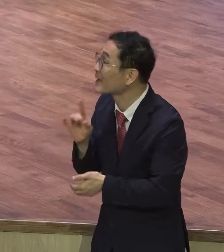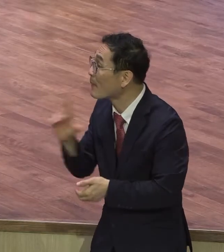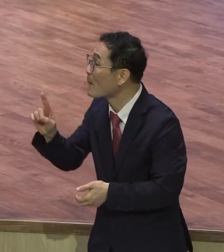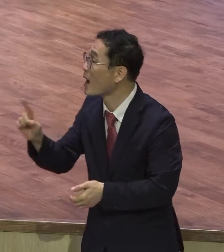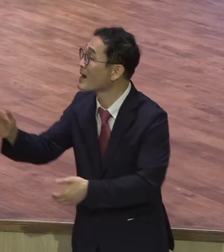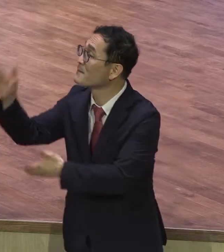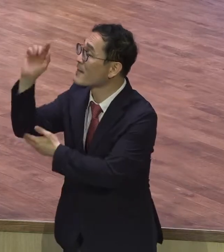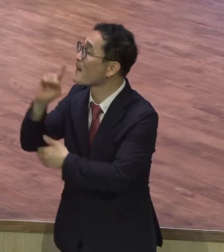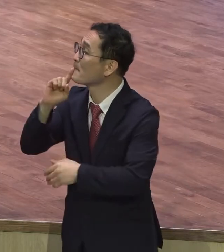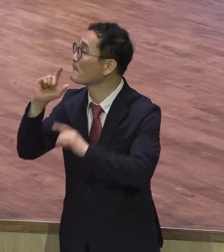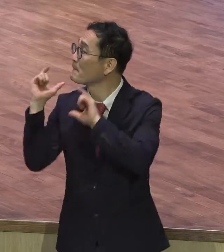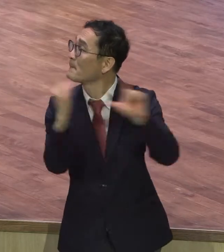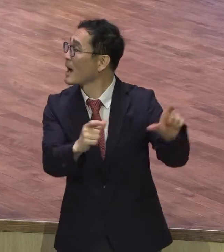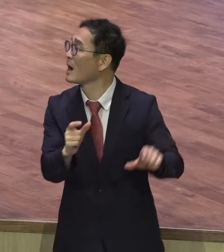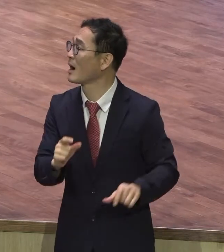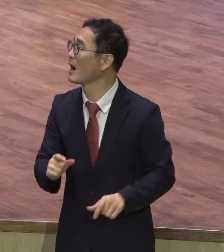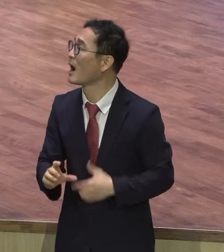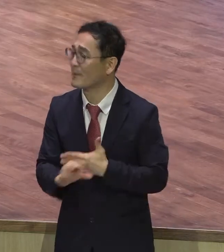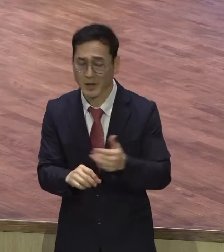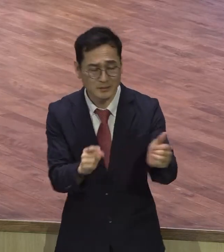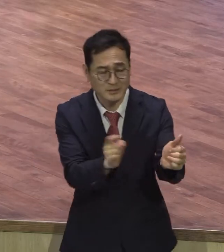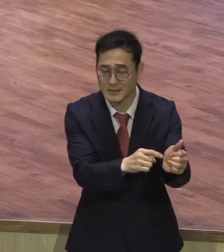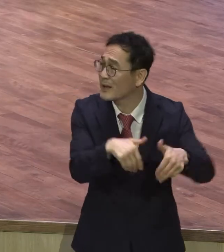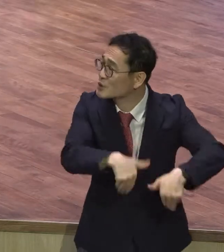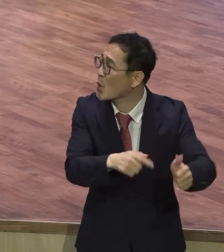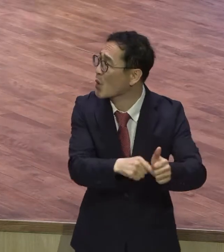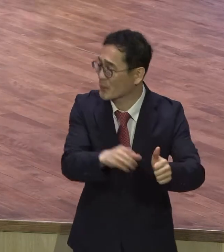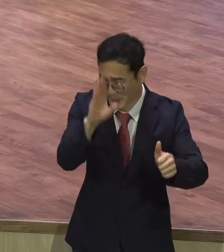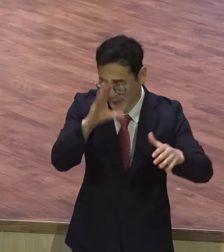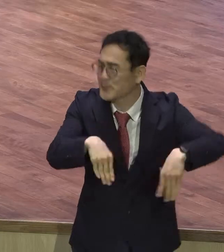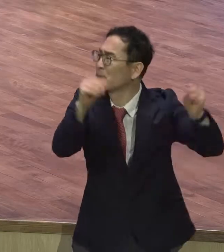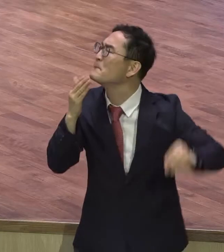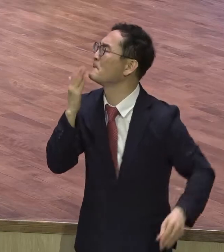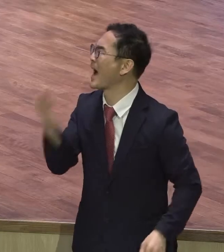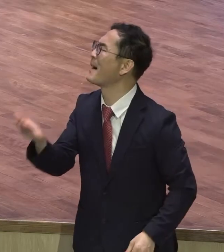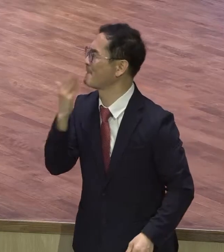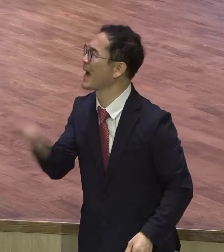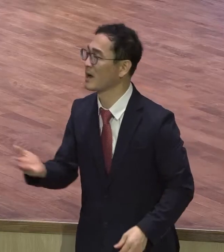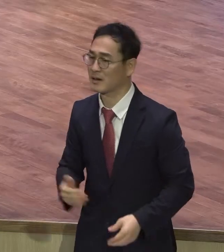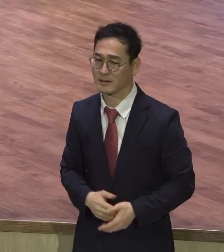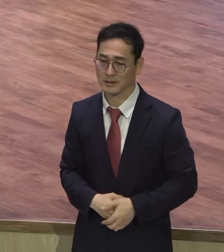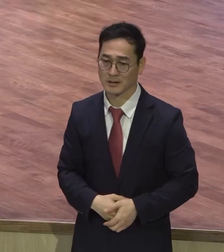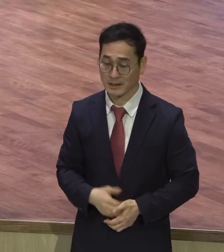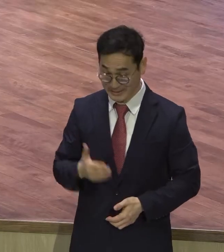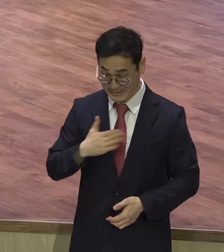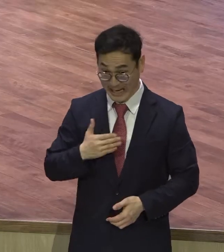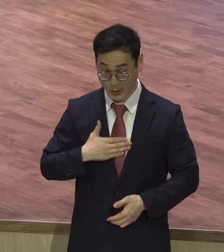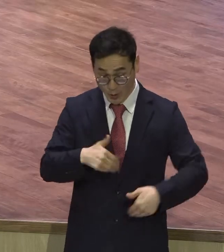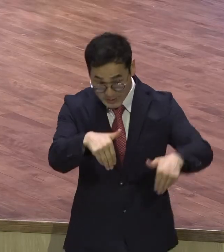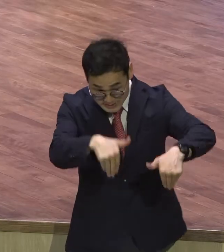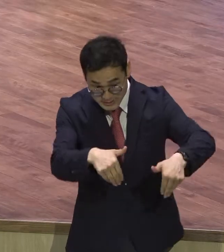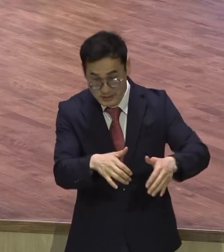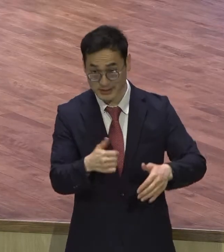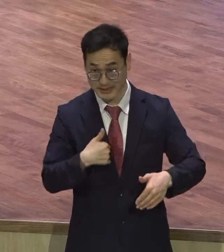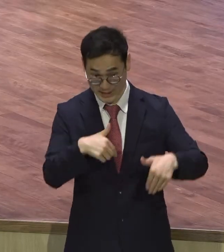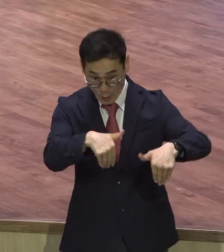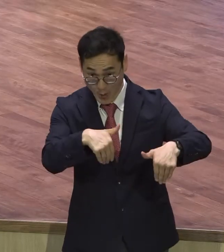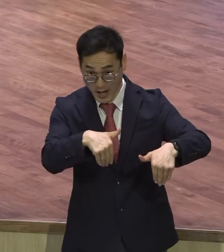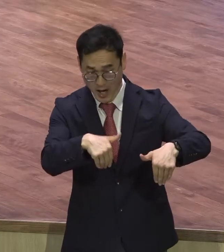하옵소서 그러면 내 하인이 낫게 싸움나이다. 나도 남의 수와 있는 사람이오 내 아래도 군세가